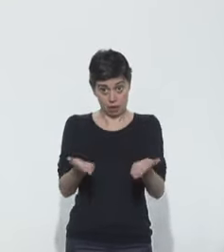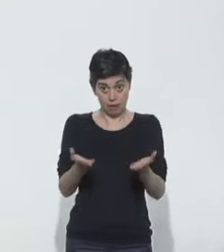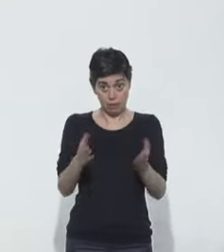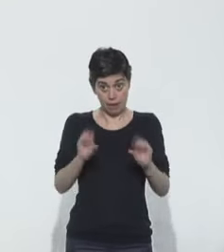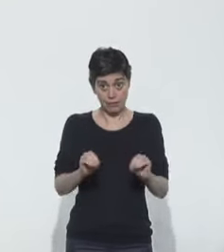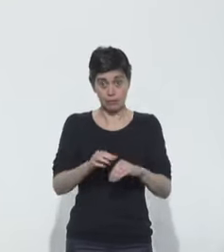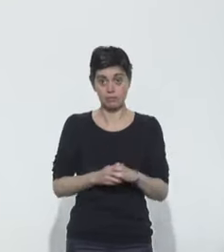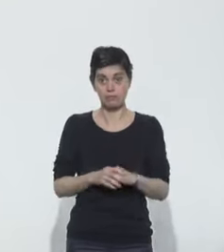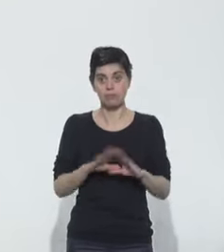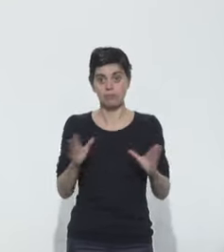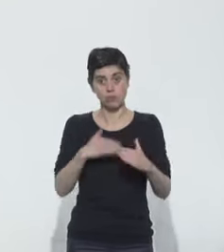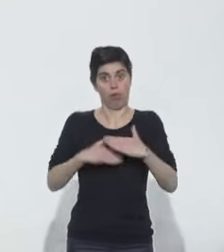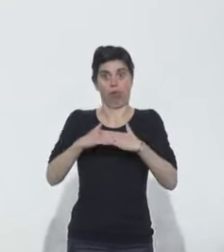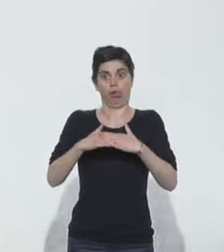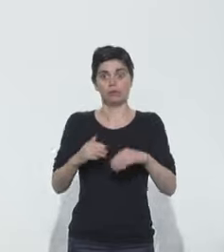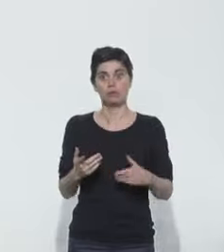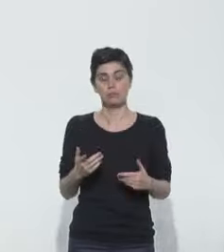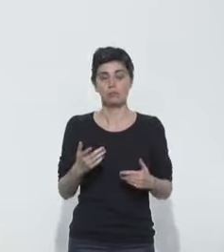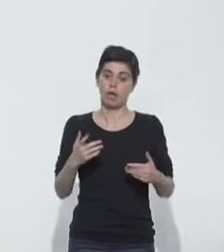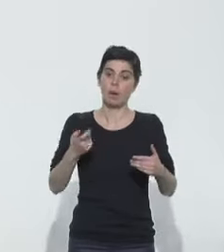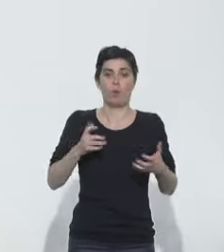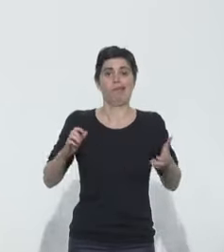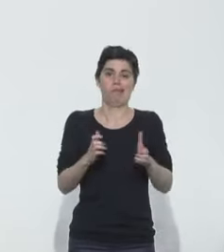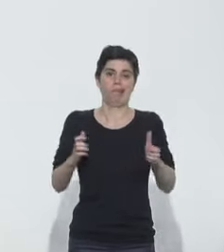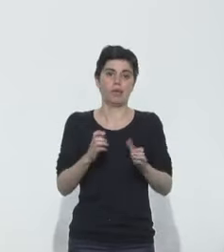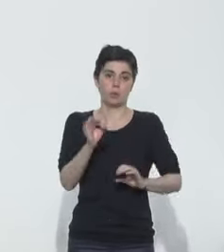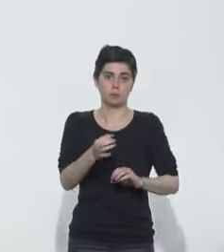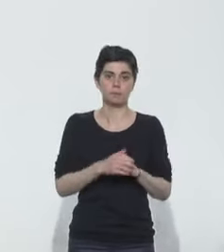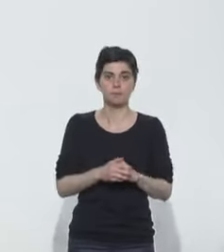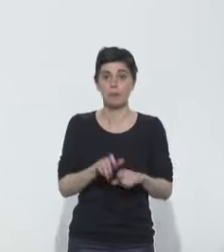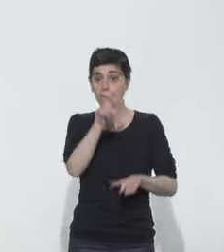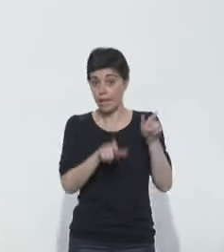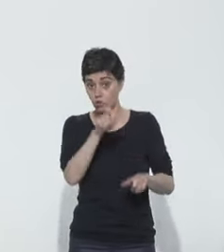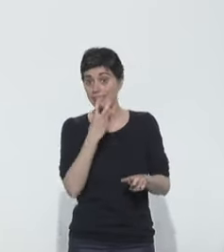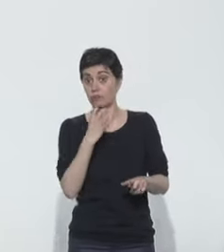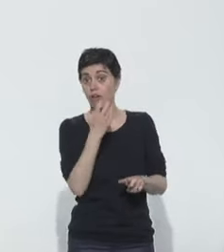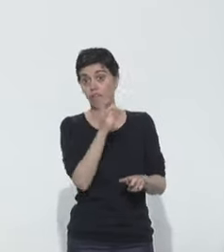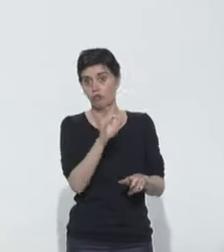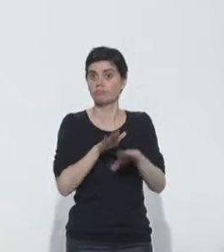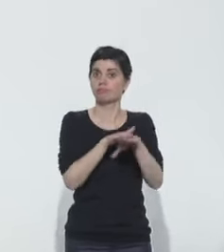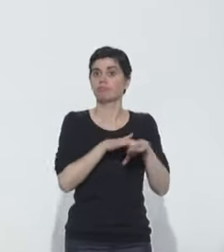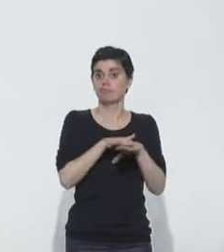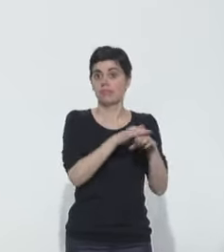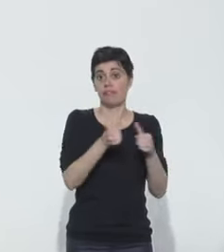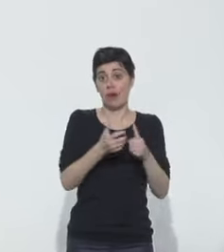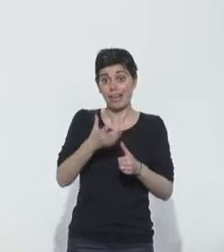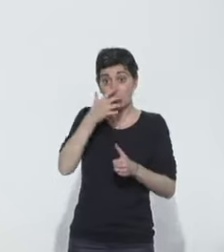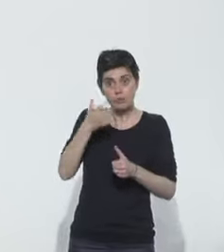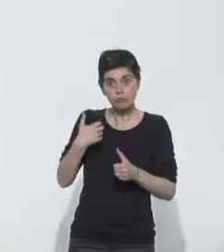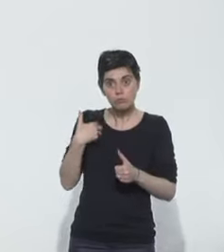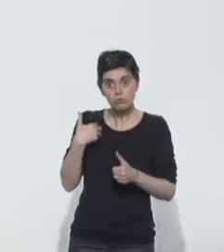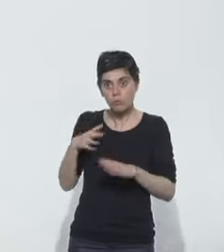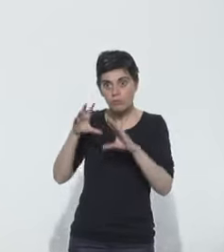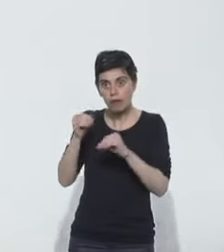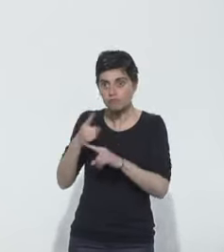la saturation. Nous sommes en forte tension parce qu'en fait, il faut rappeler aux Français que nous avons doublé la capacité de réanimation. Ça a été un exploit de